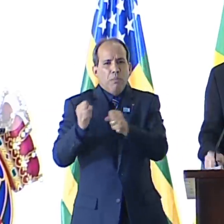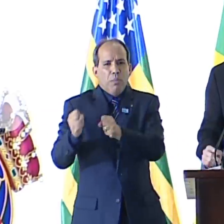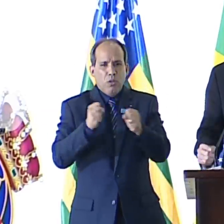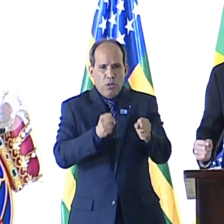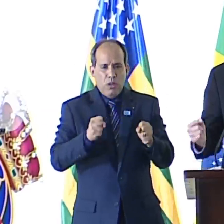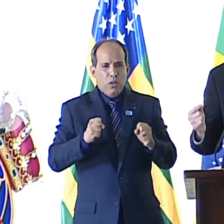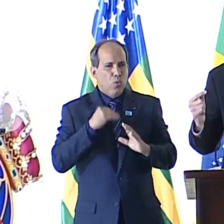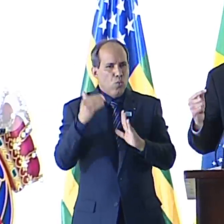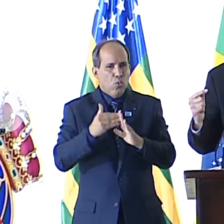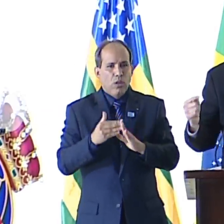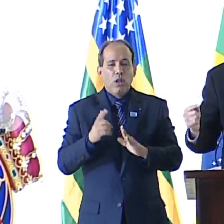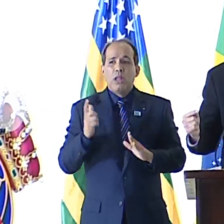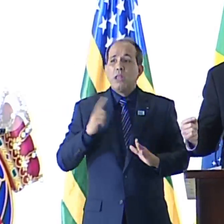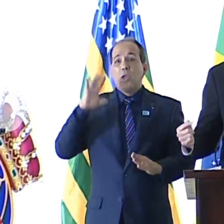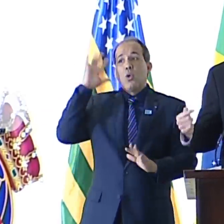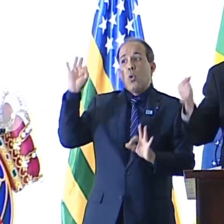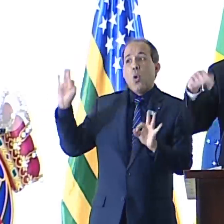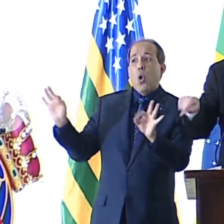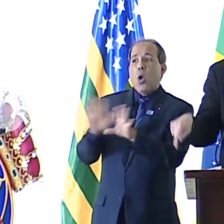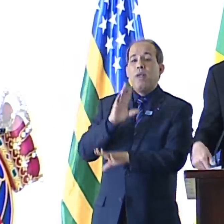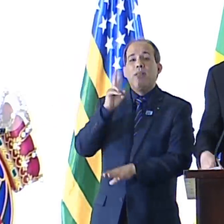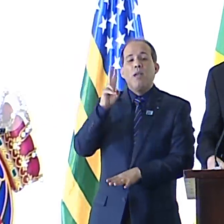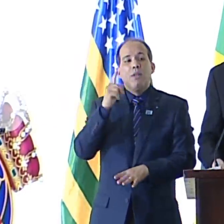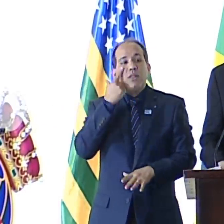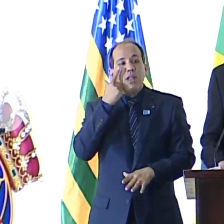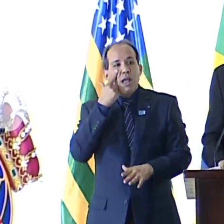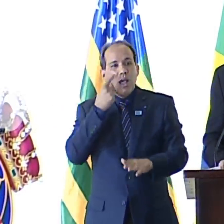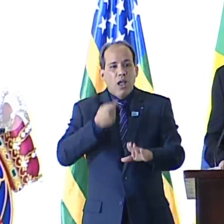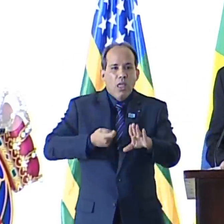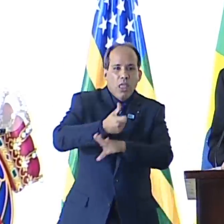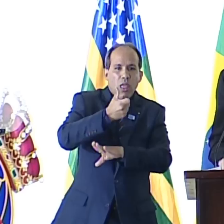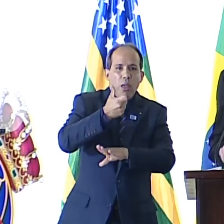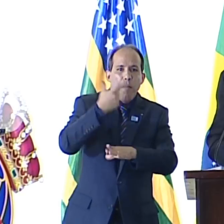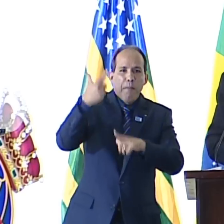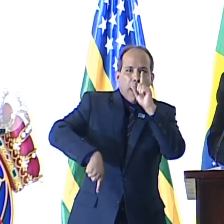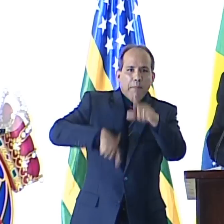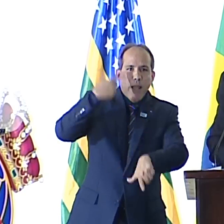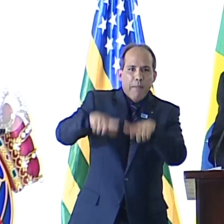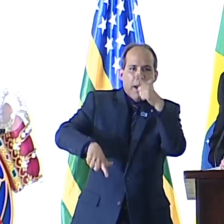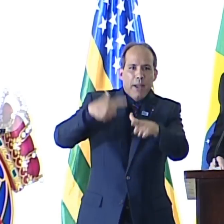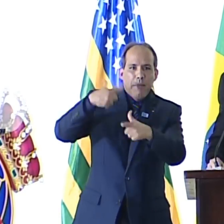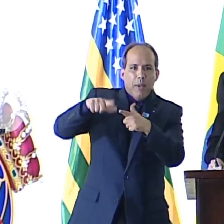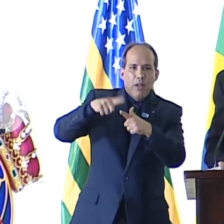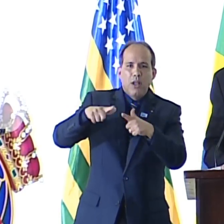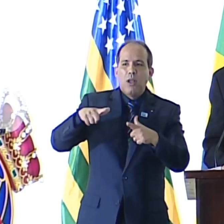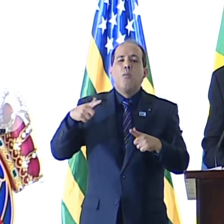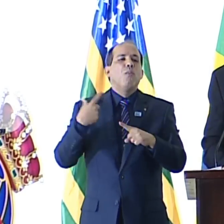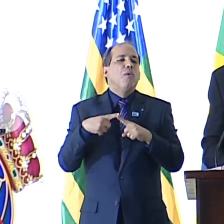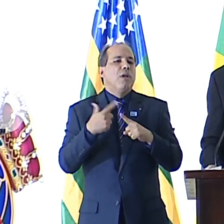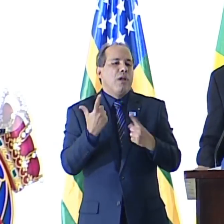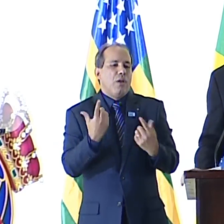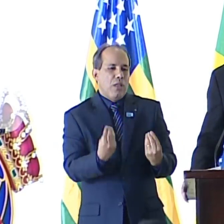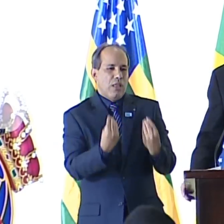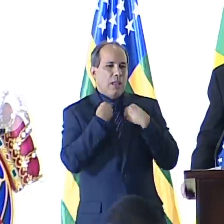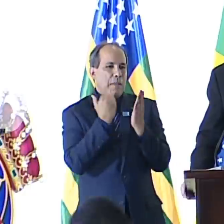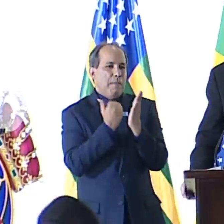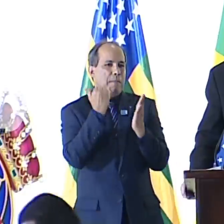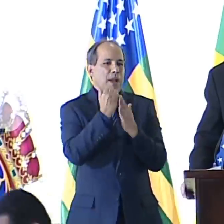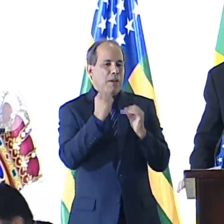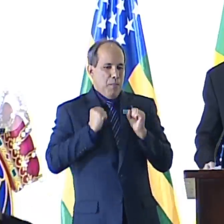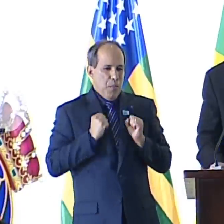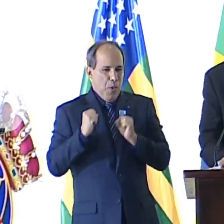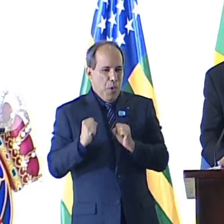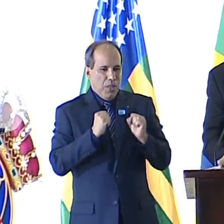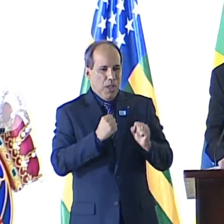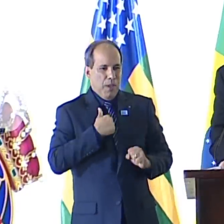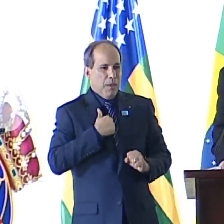a solução para tudo e estão sempre à carta de novos problemas para encaixar essa solução. E a solução é mais poder para eles, menos poder para as pessoas